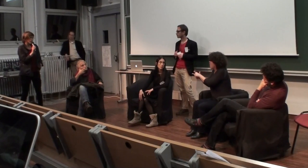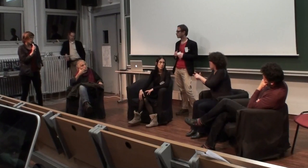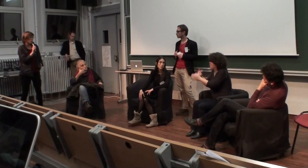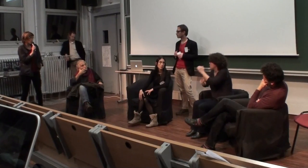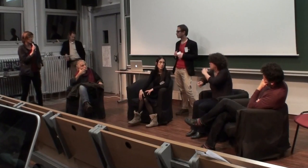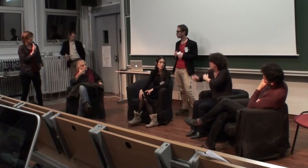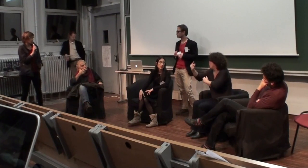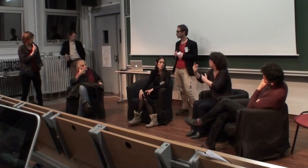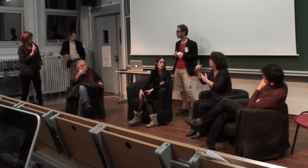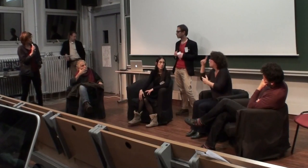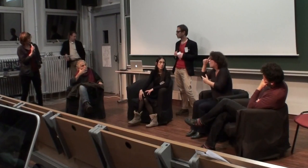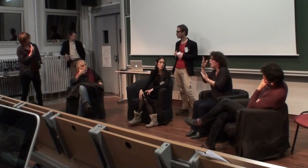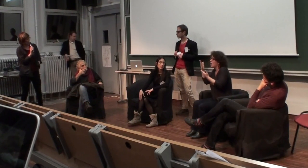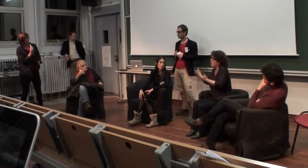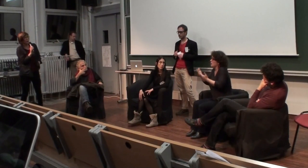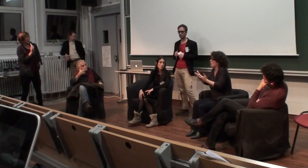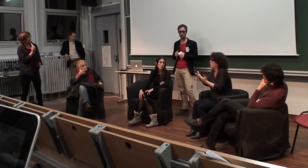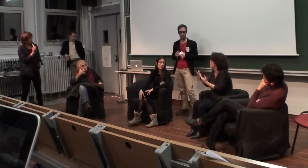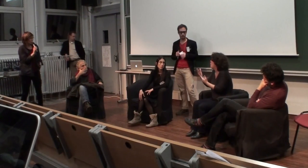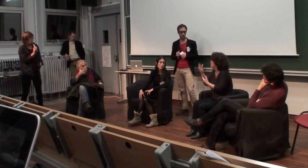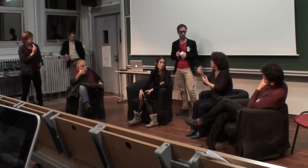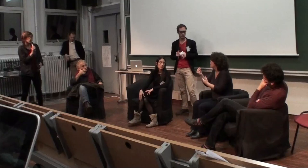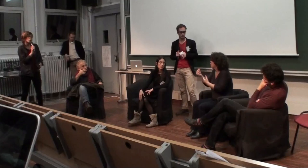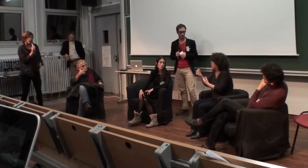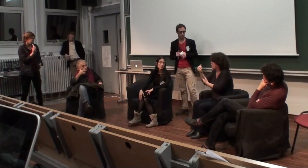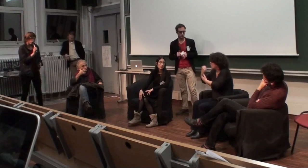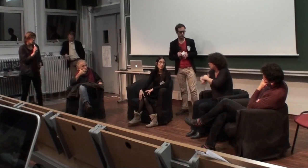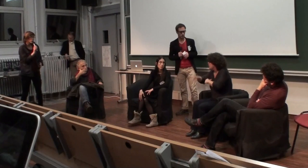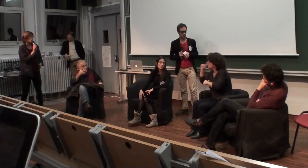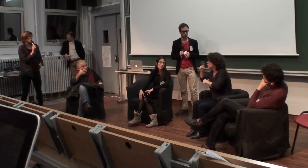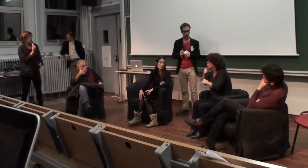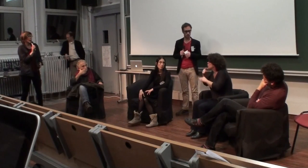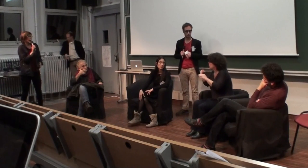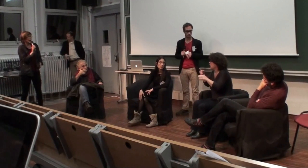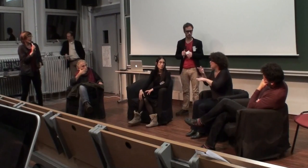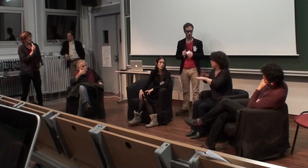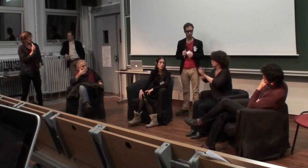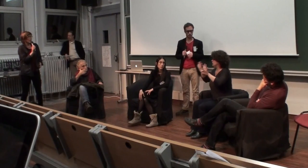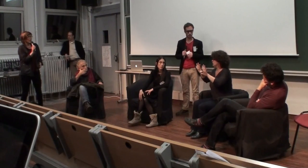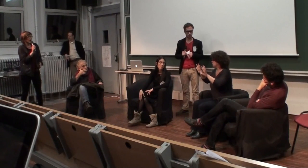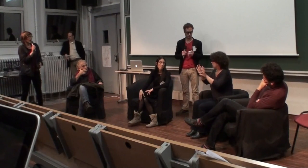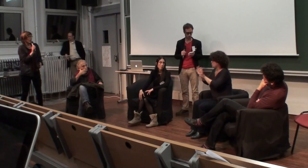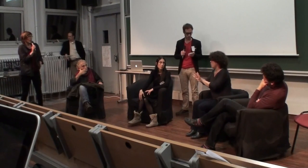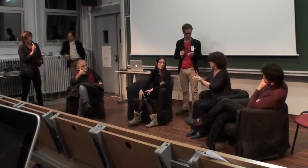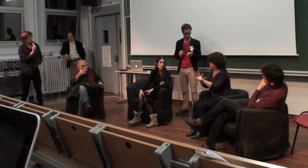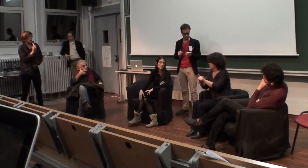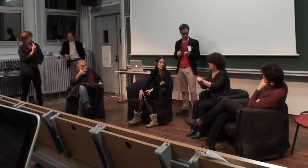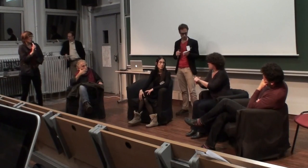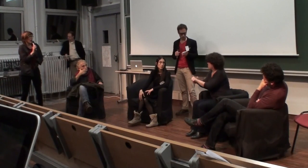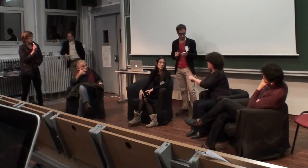'enseignement des enfants sourds, avec énormément d'implants, et voilà,